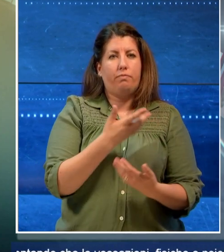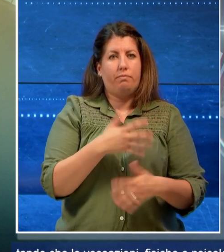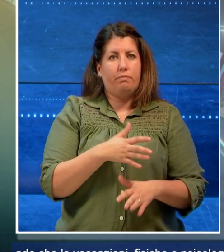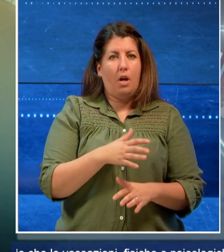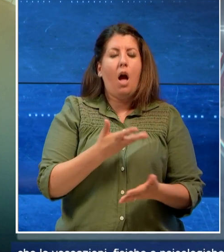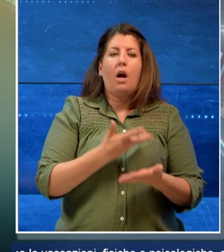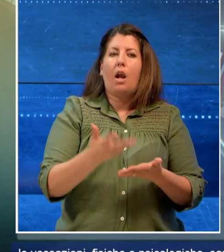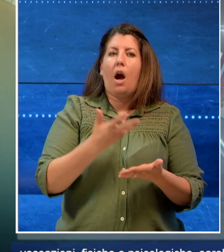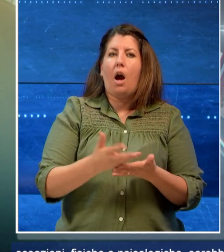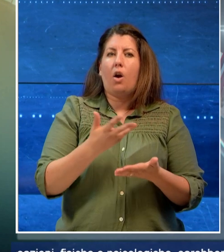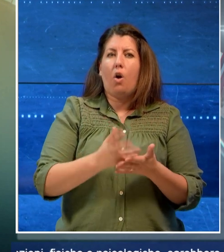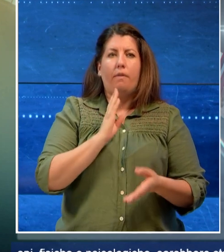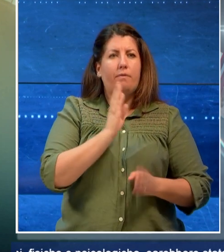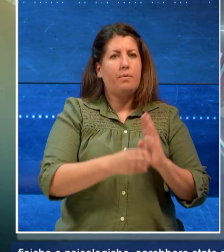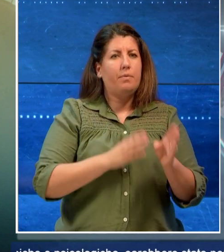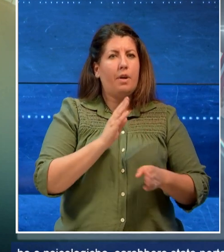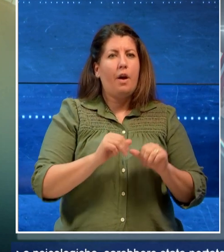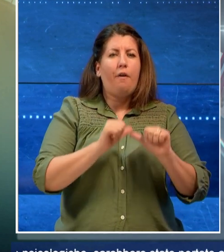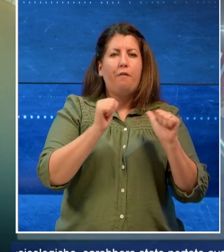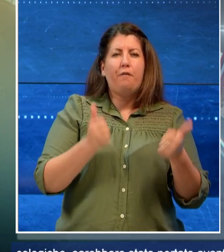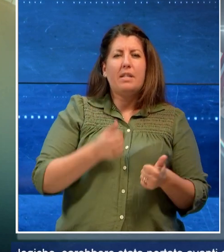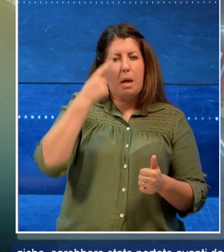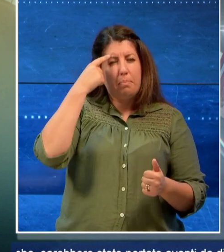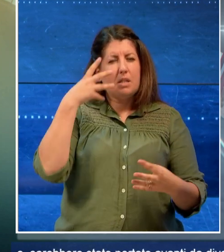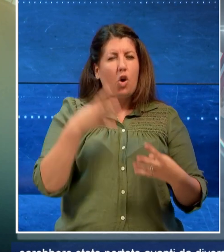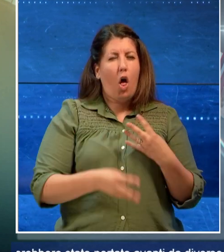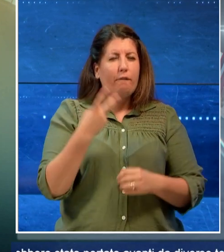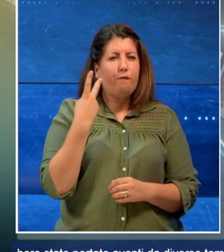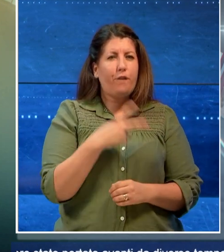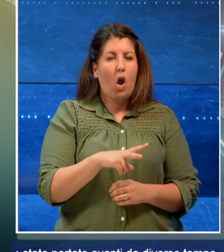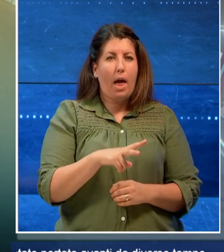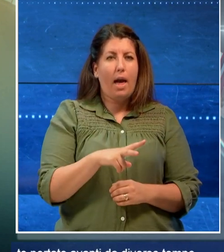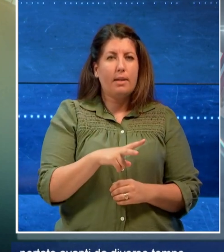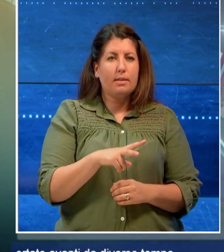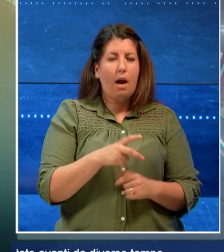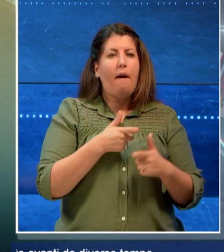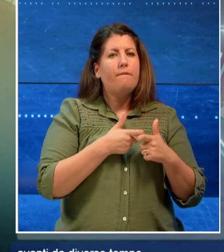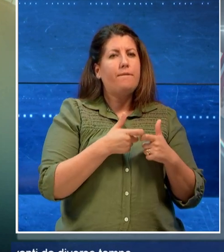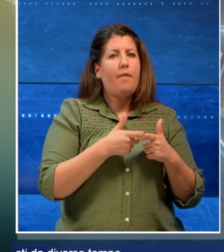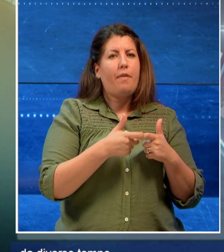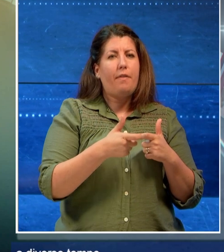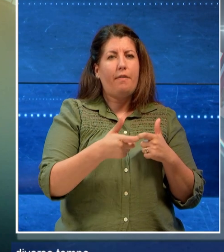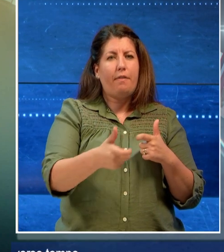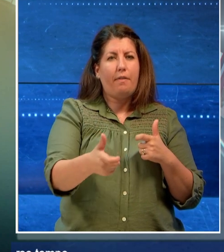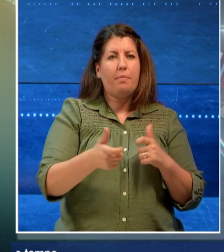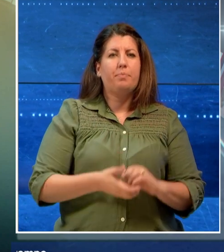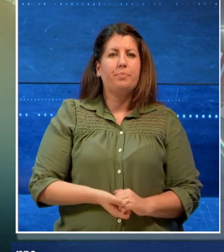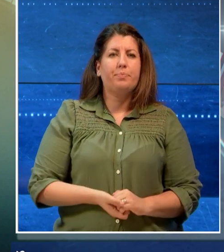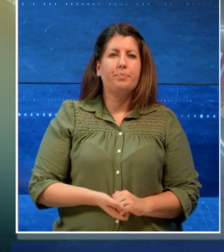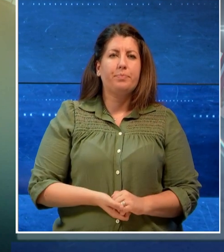vessazioni fisiche e psicologiche sarebbero state portate avanti da diverso tempo.